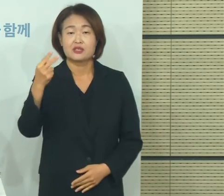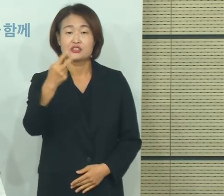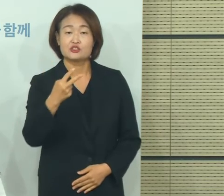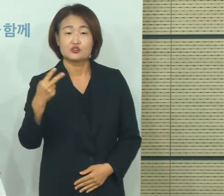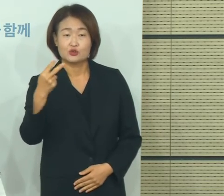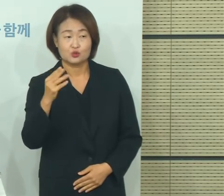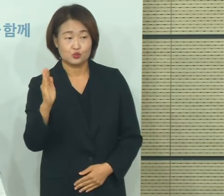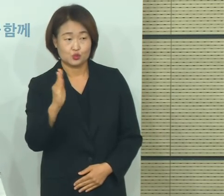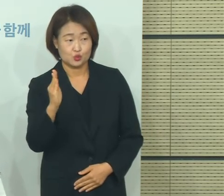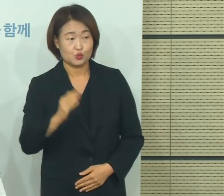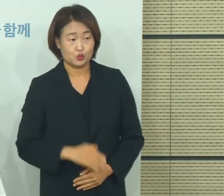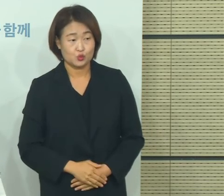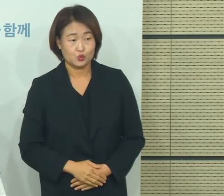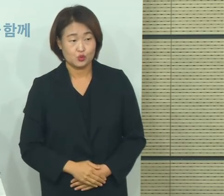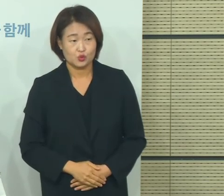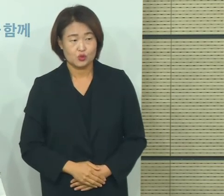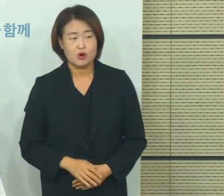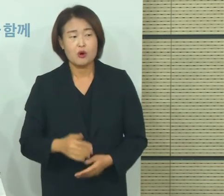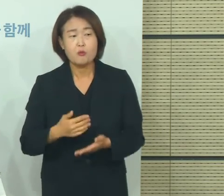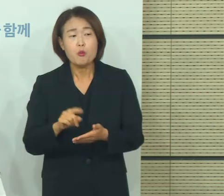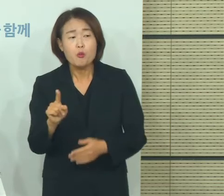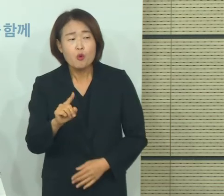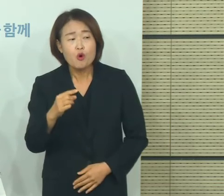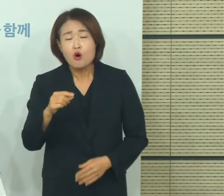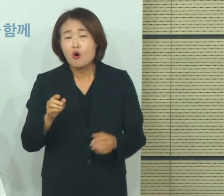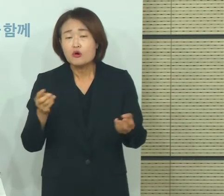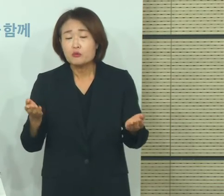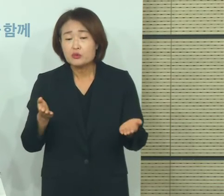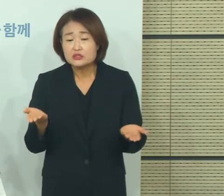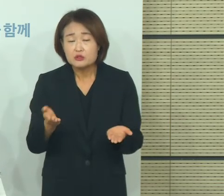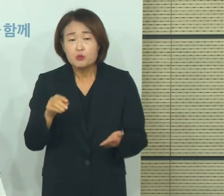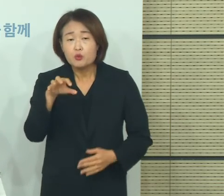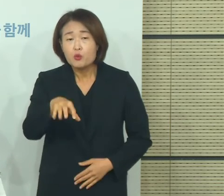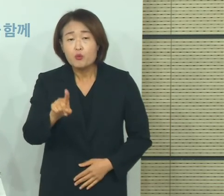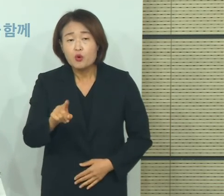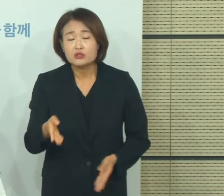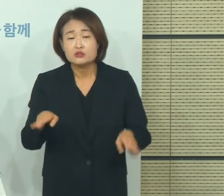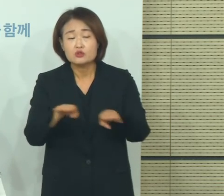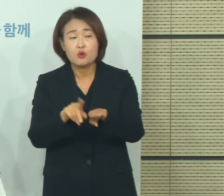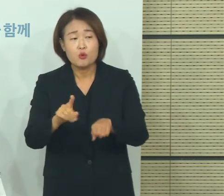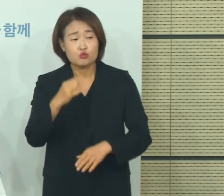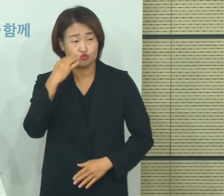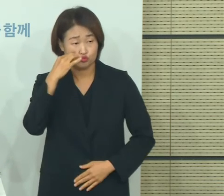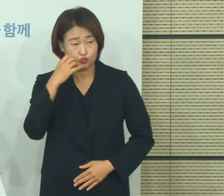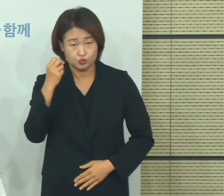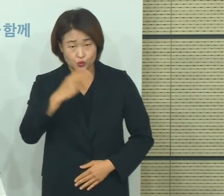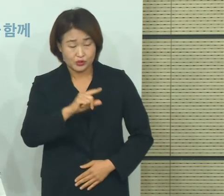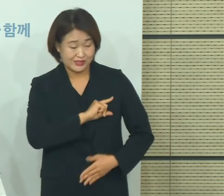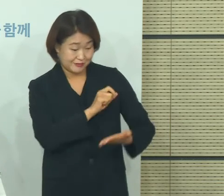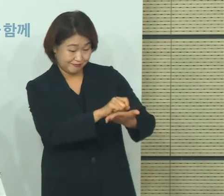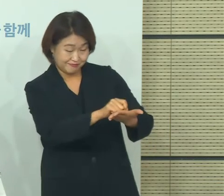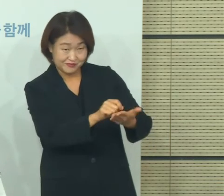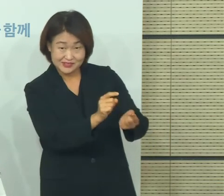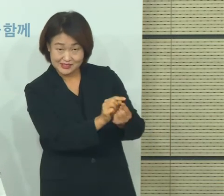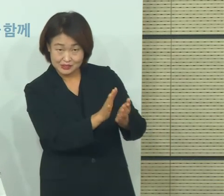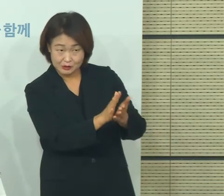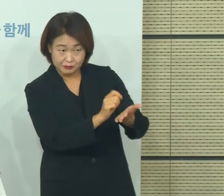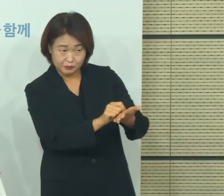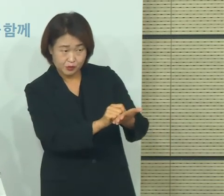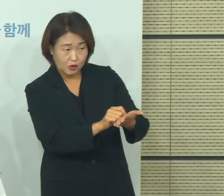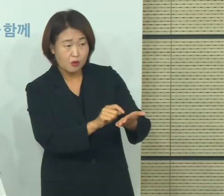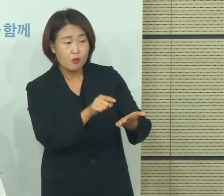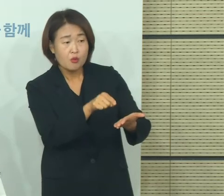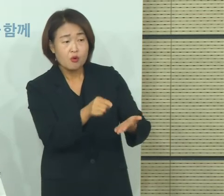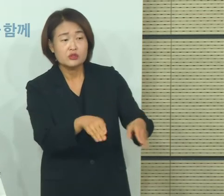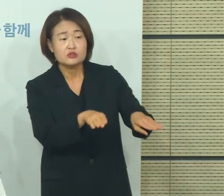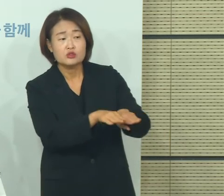또 수기 명부만 사용하는 시설은 어떤 업종이 많았는지 매장 규모 등 특징이 있는지도 궁금하고 전자 출입명부